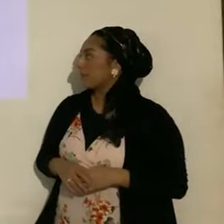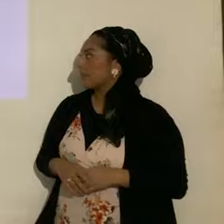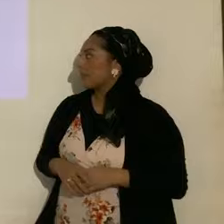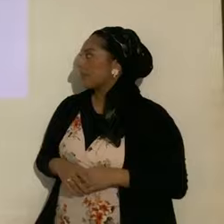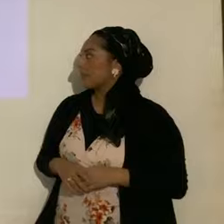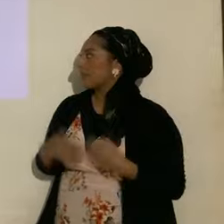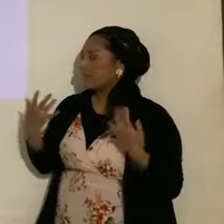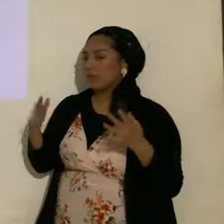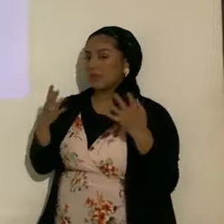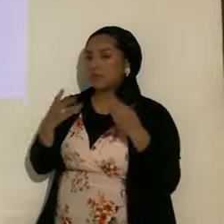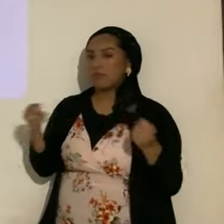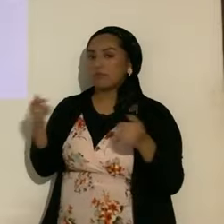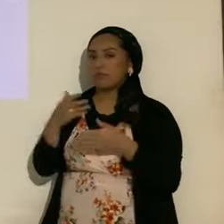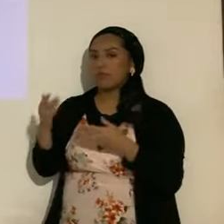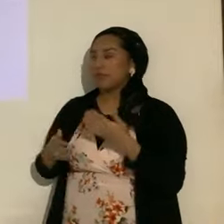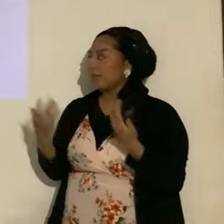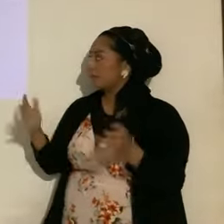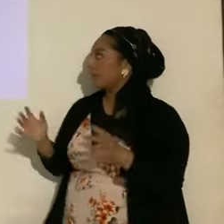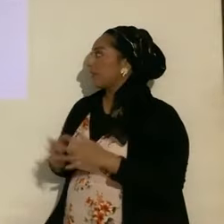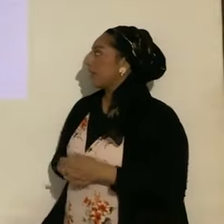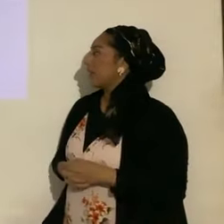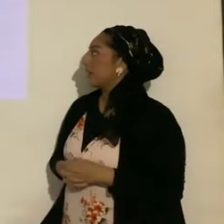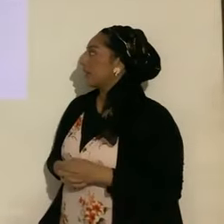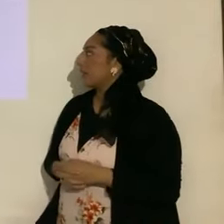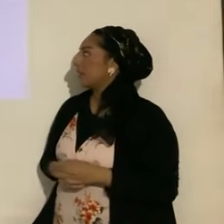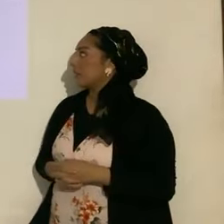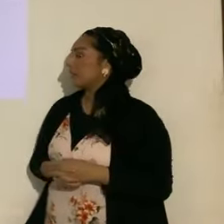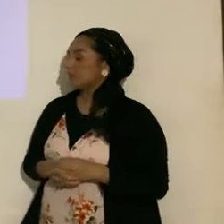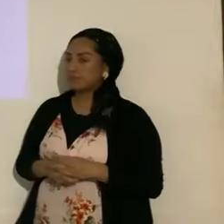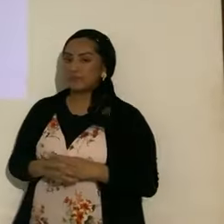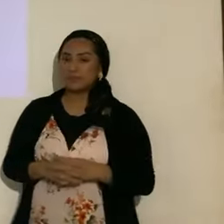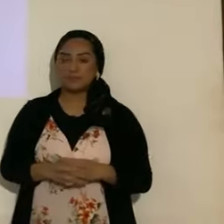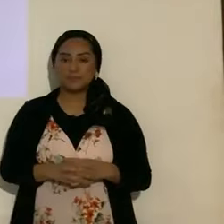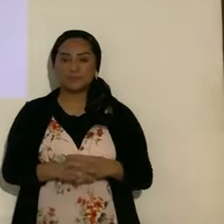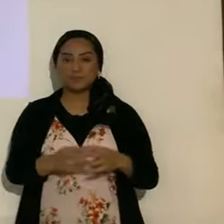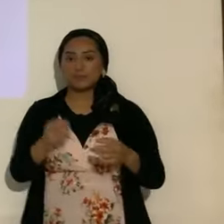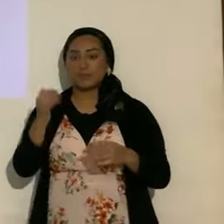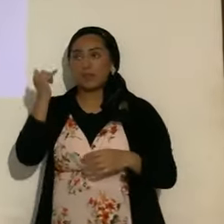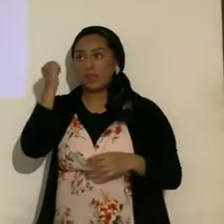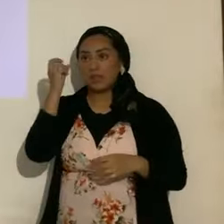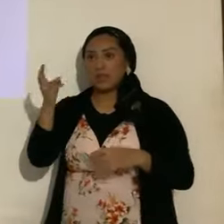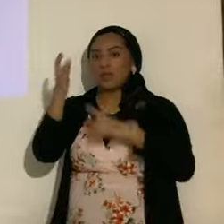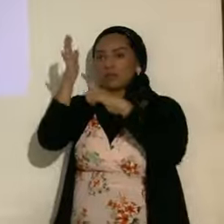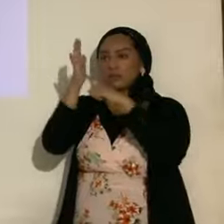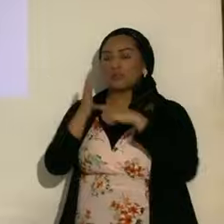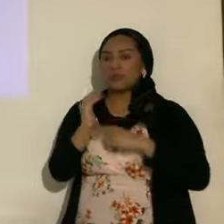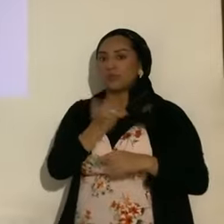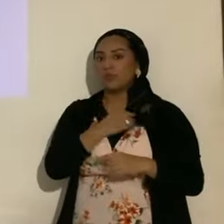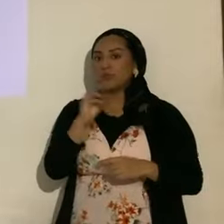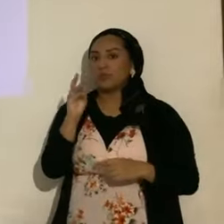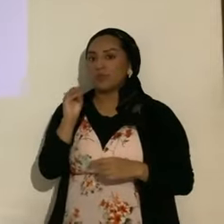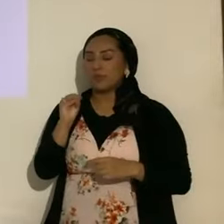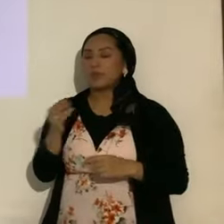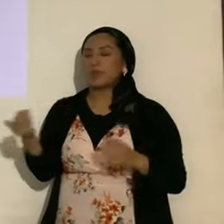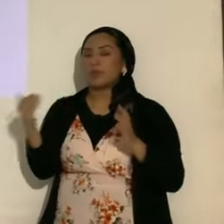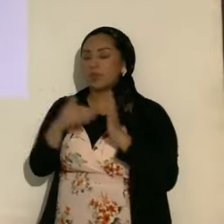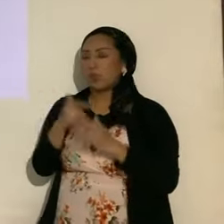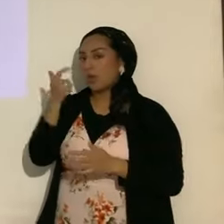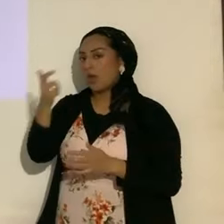y acaba el eclipse, está tremendo hermanos, esta señal, que nos va a mandar el Eterro, vamos a volverlo a ver, porque es